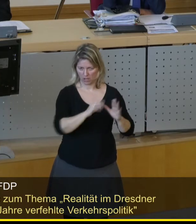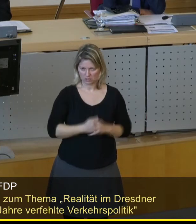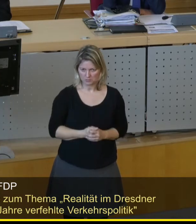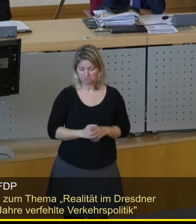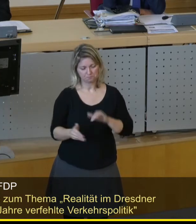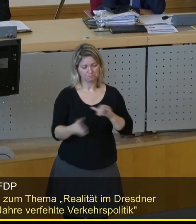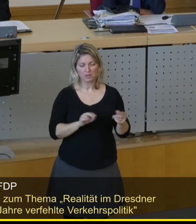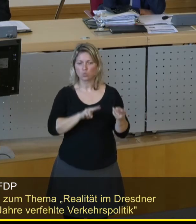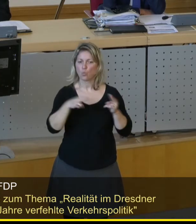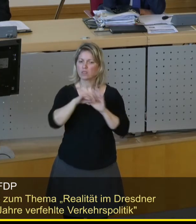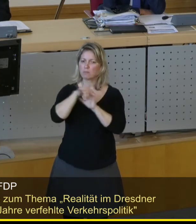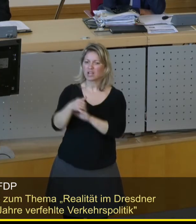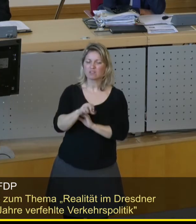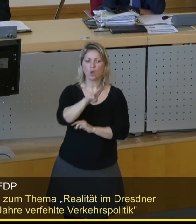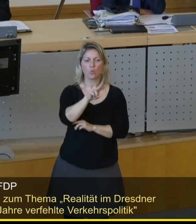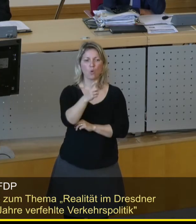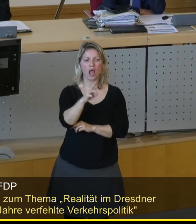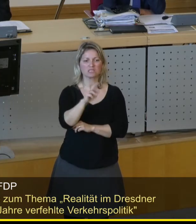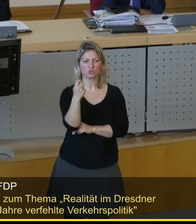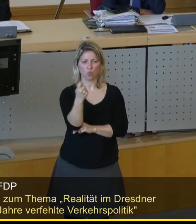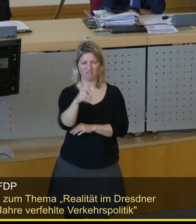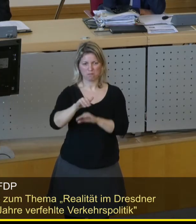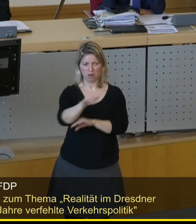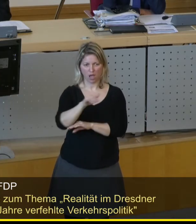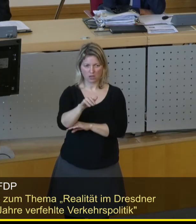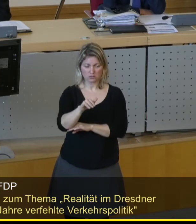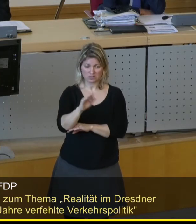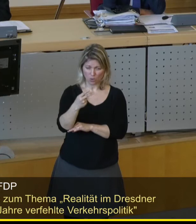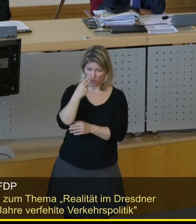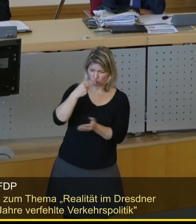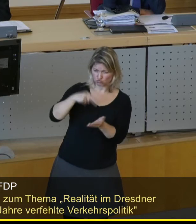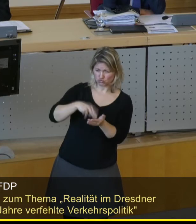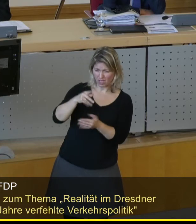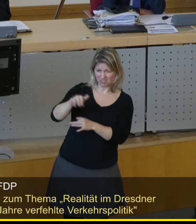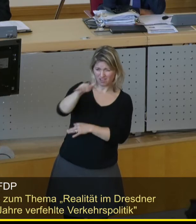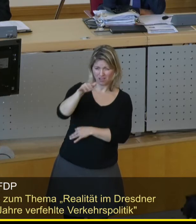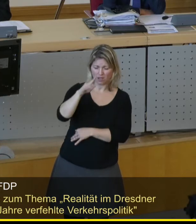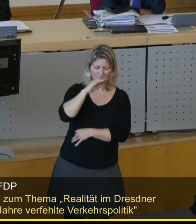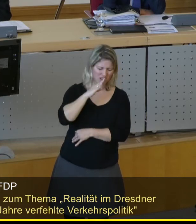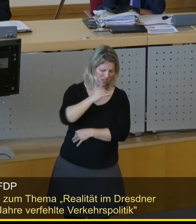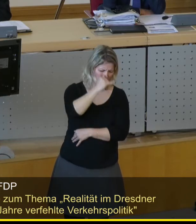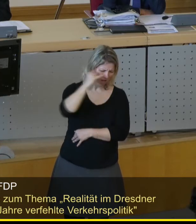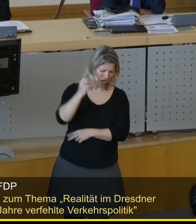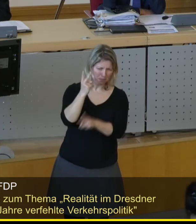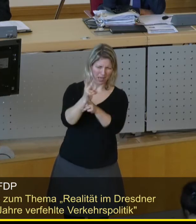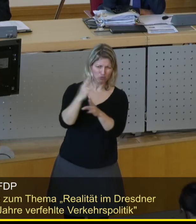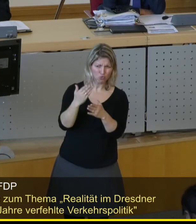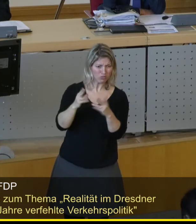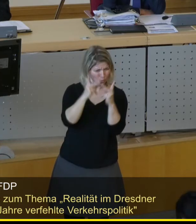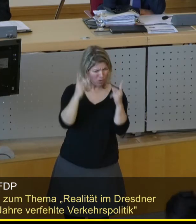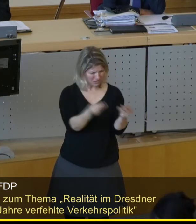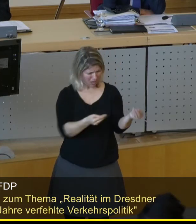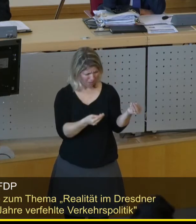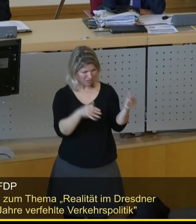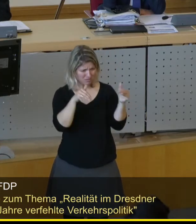auf andere Projekte, Ullersdorfer Platz, unerträgliche Zustände da oben seit vielen, vielen Jahren. Auch da liegen Konzepte auf dem Tisch.